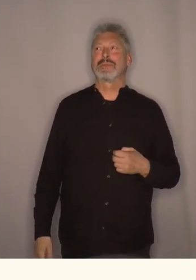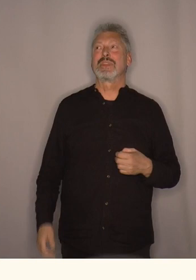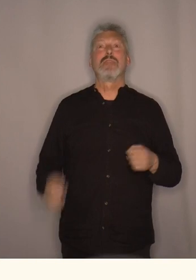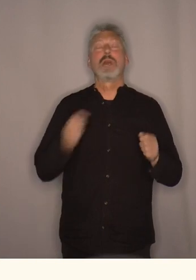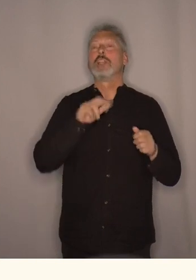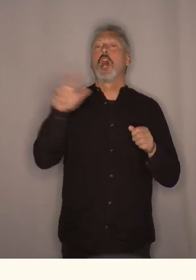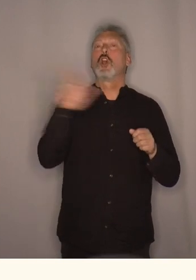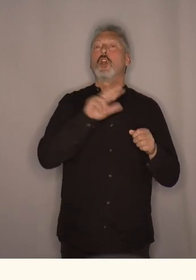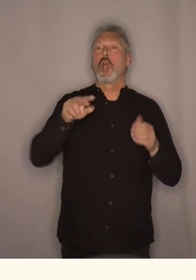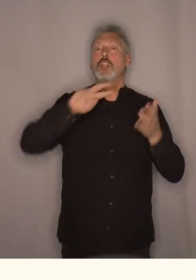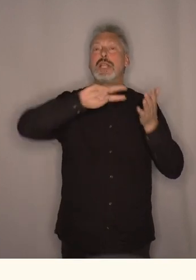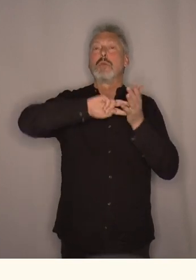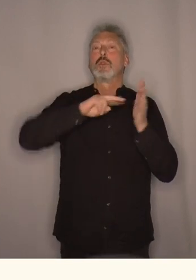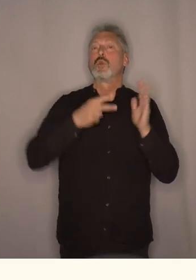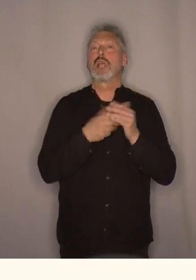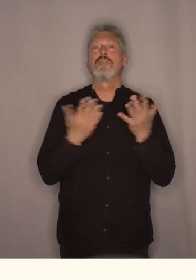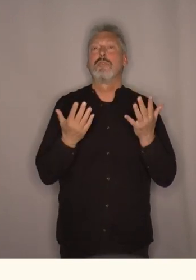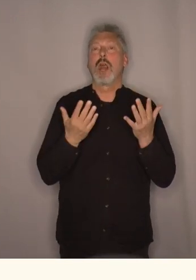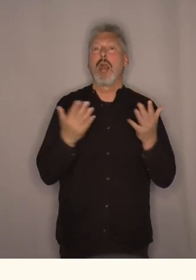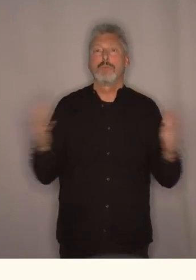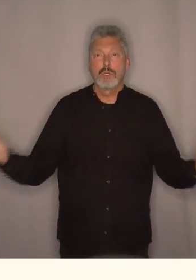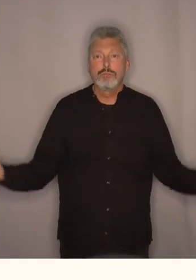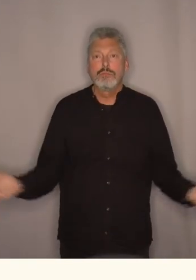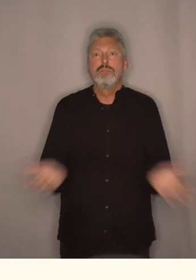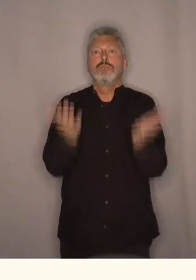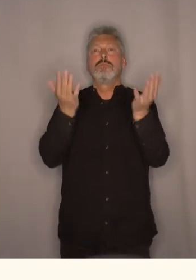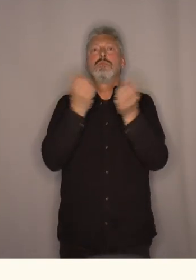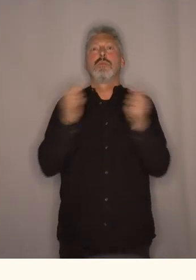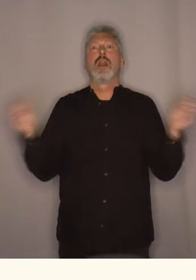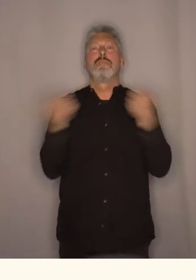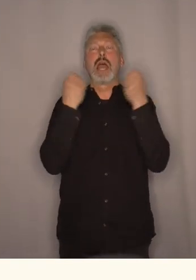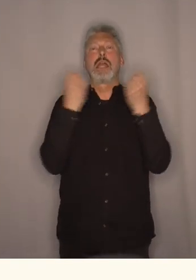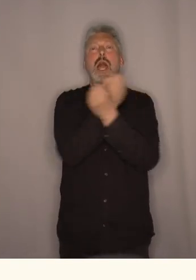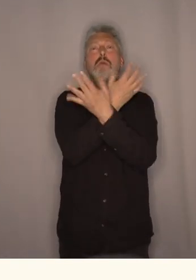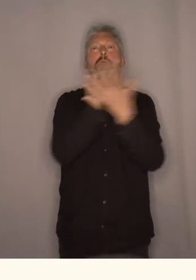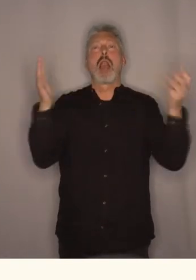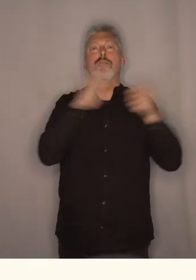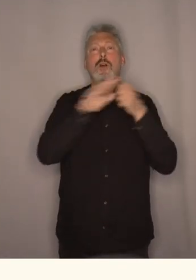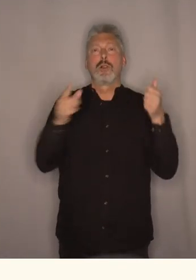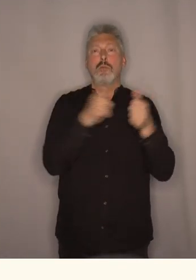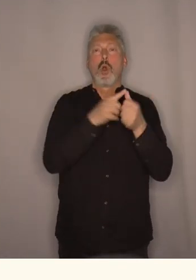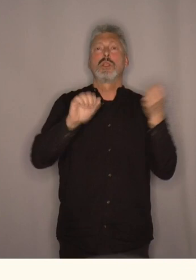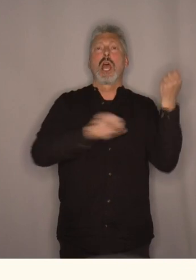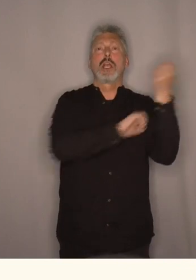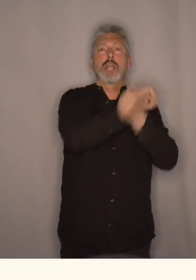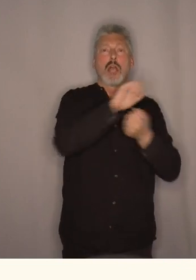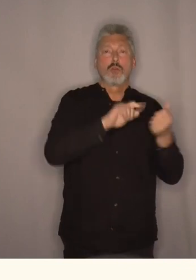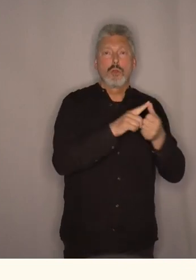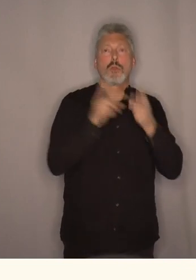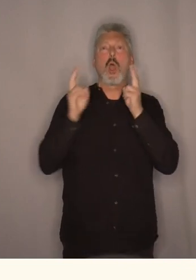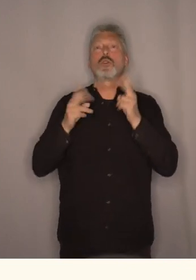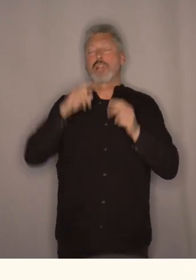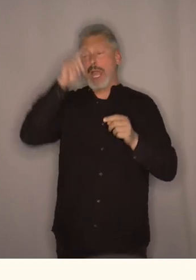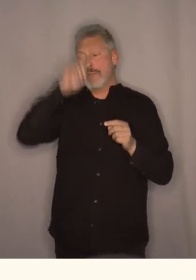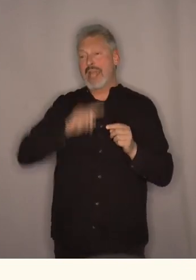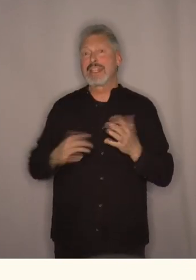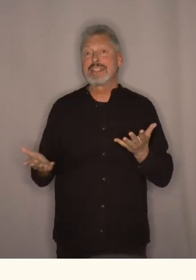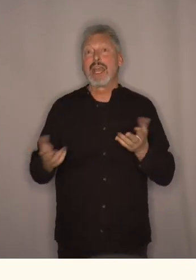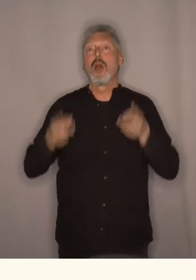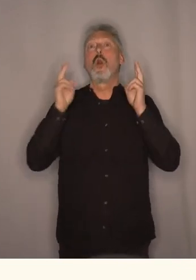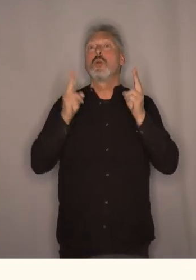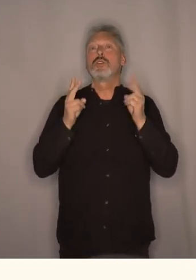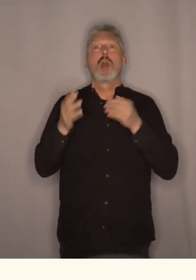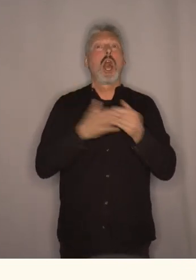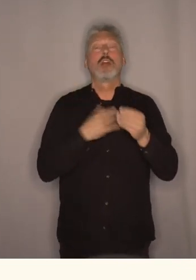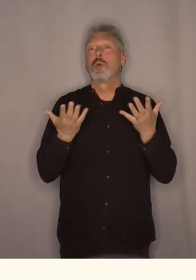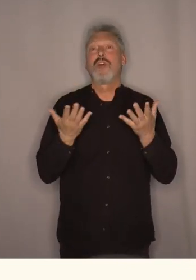det grønne prosjektet det handler om å dyrke og feire mangfoldet både i naturen og blant menneskene og det handler selvfølgelig